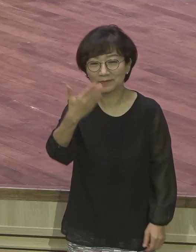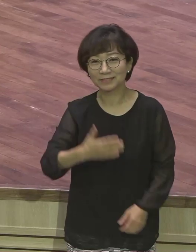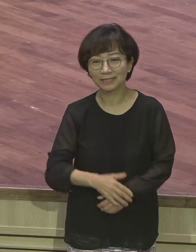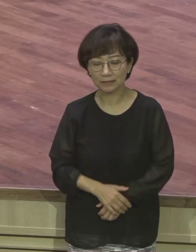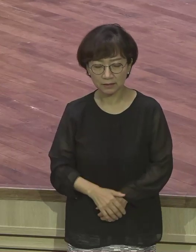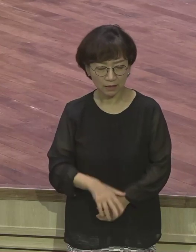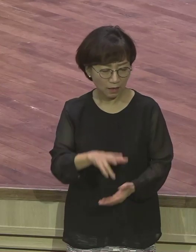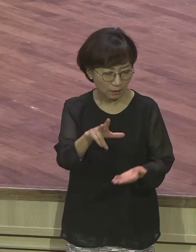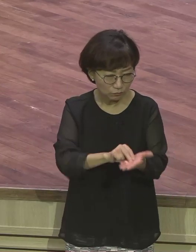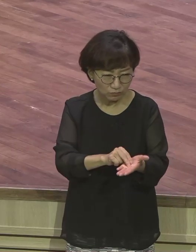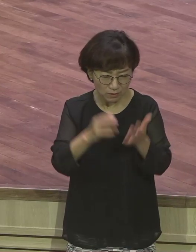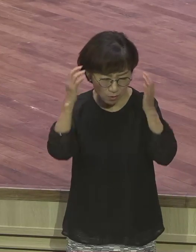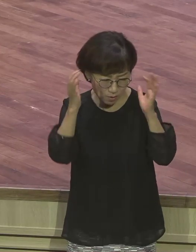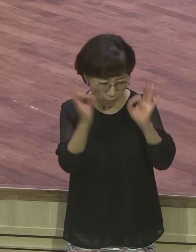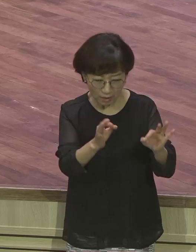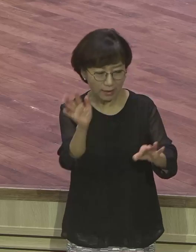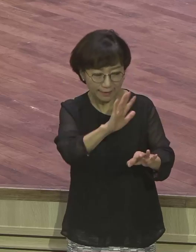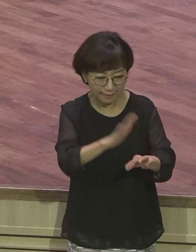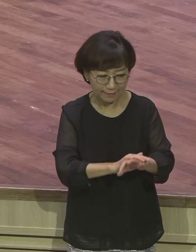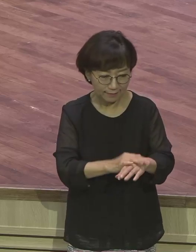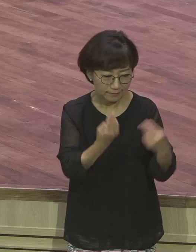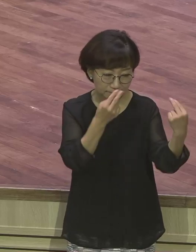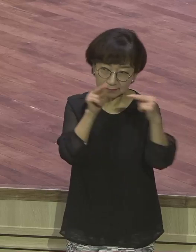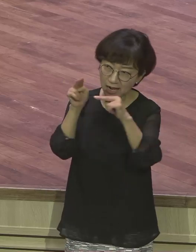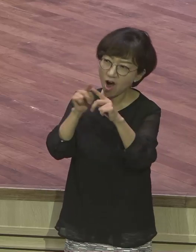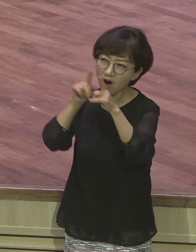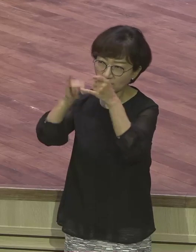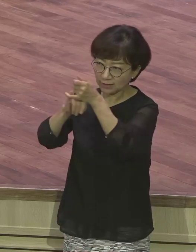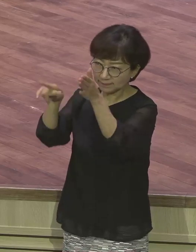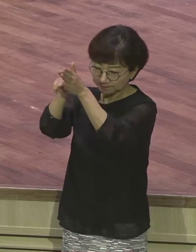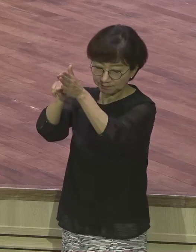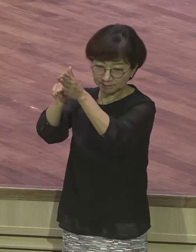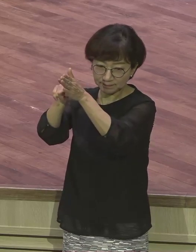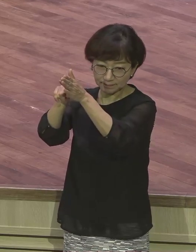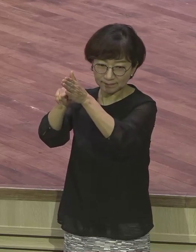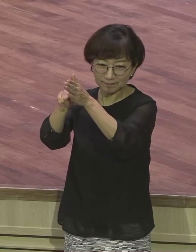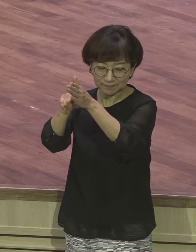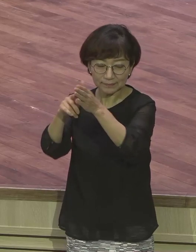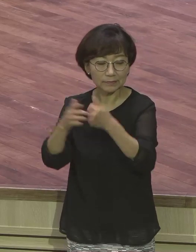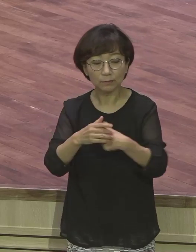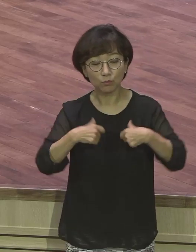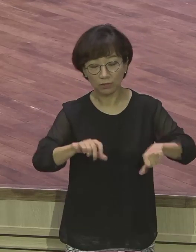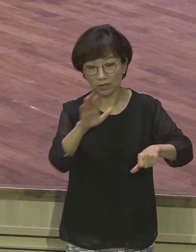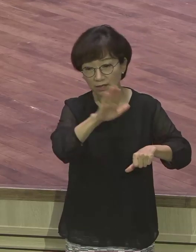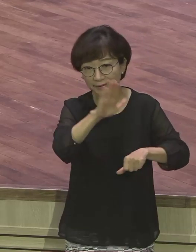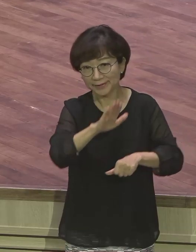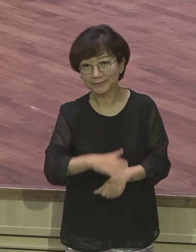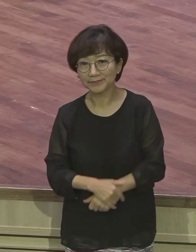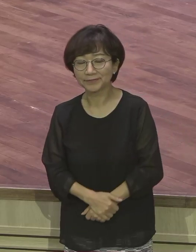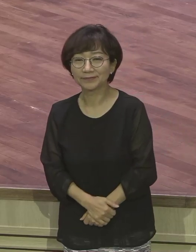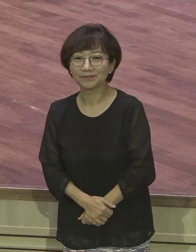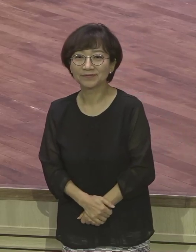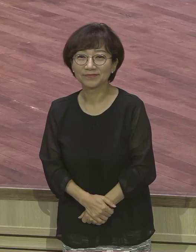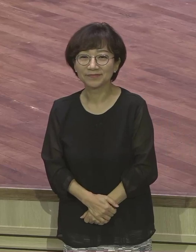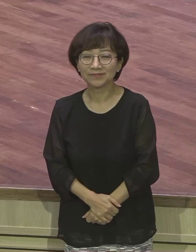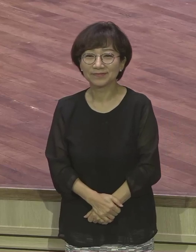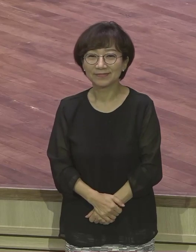아니라면요. 은약을 바라보기 때문에요. 은약을 바라보기 때문에. 그래서 중요한 것이 뭐냐. CVD